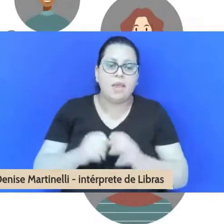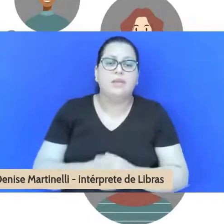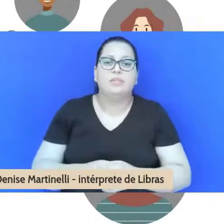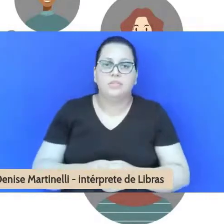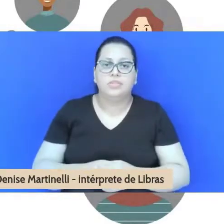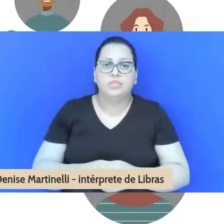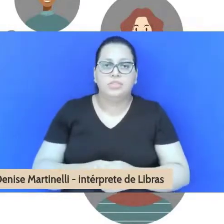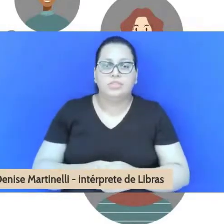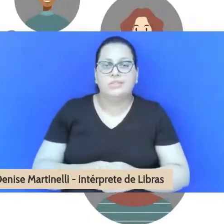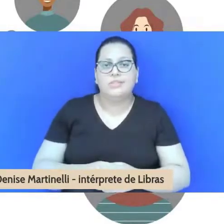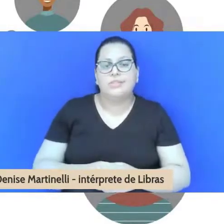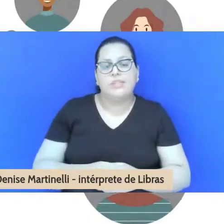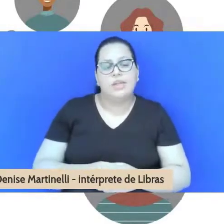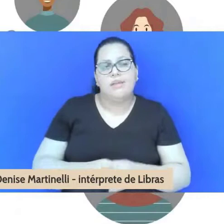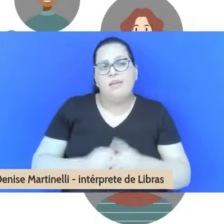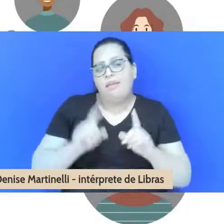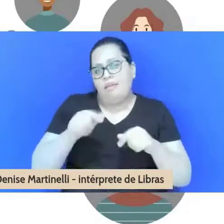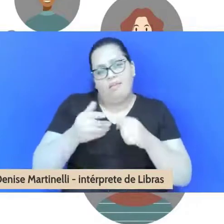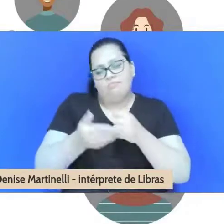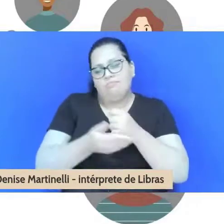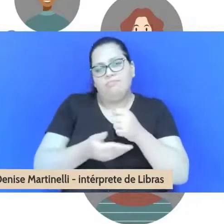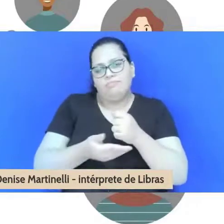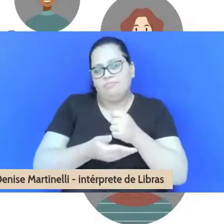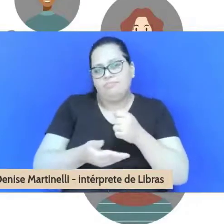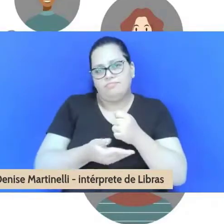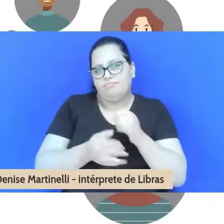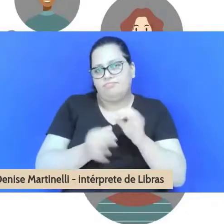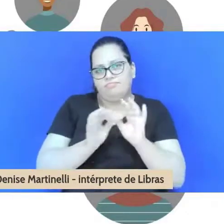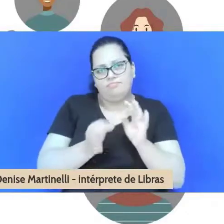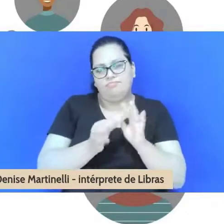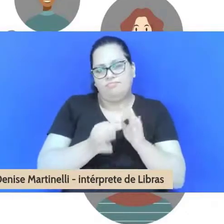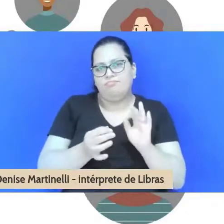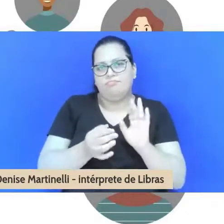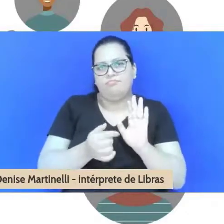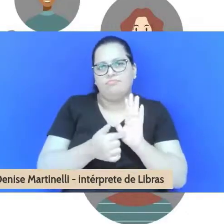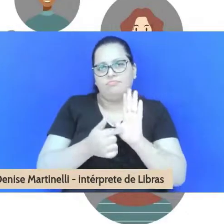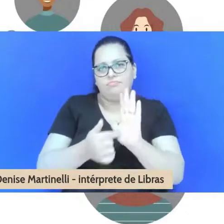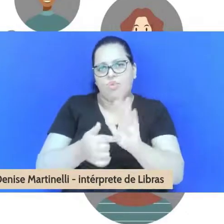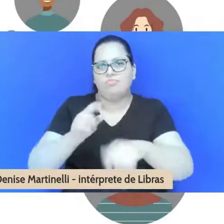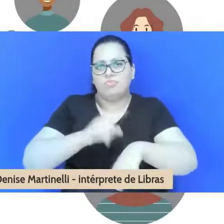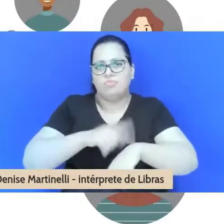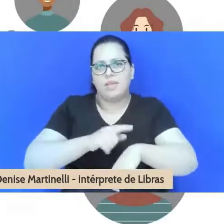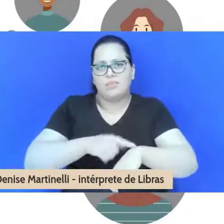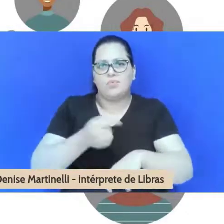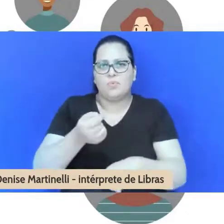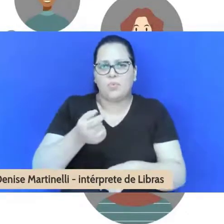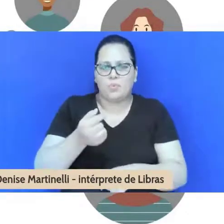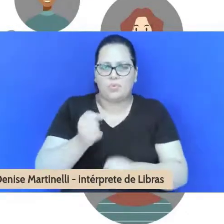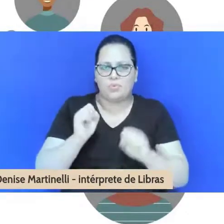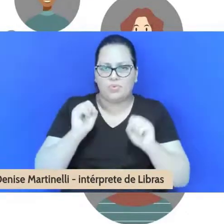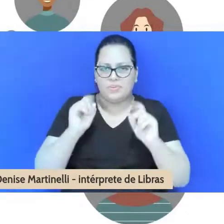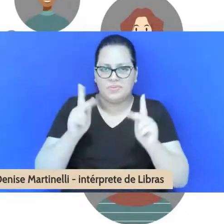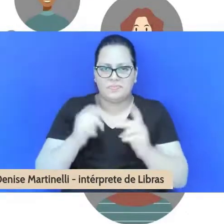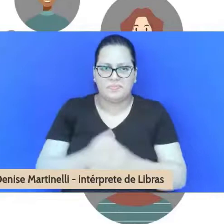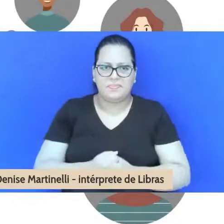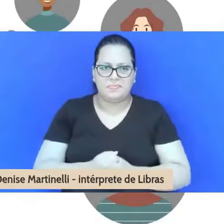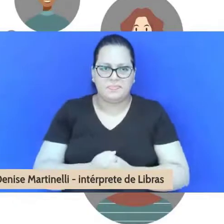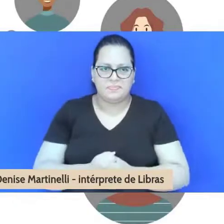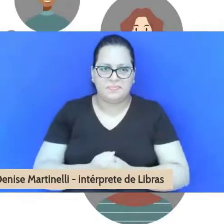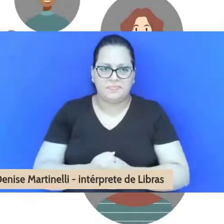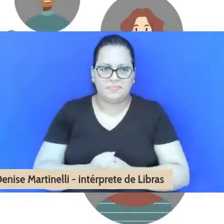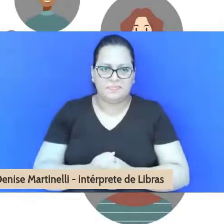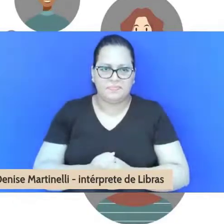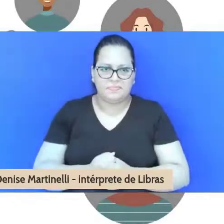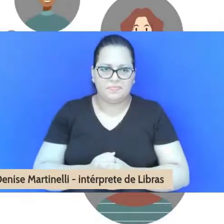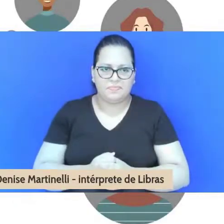basicamente isso que nós tínhamos a dizer nesse tempo que nos foi dado. me